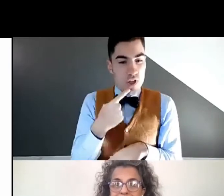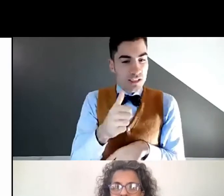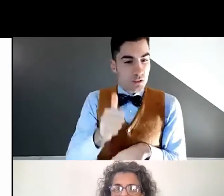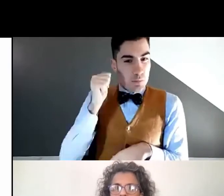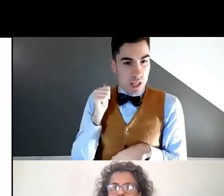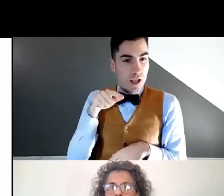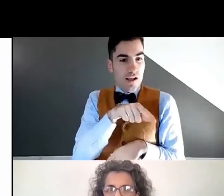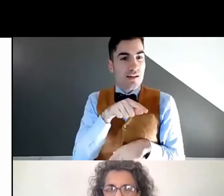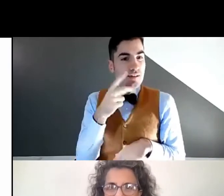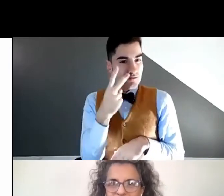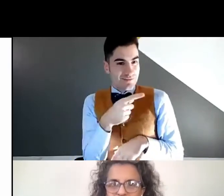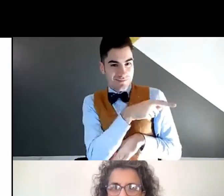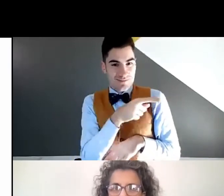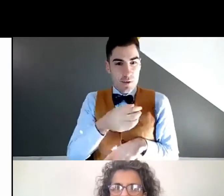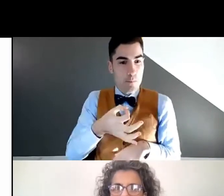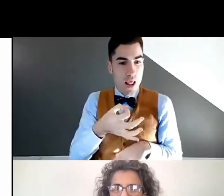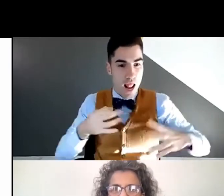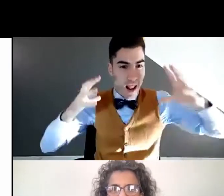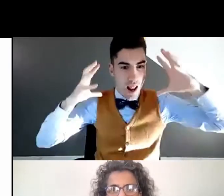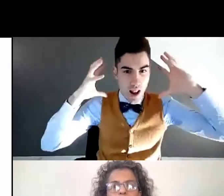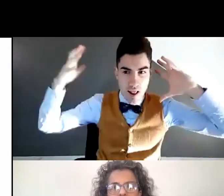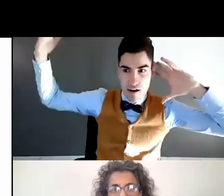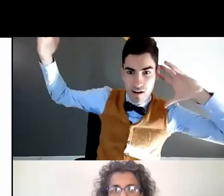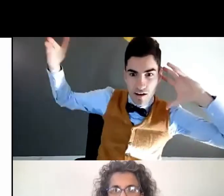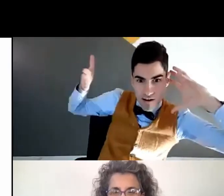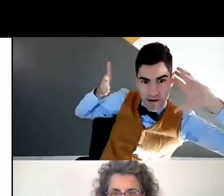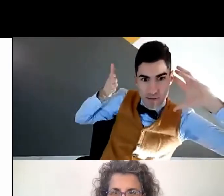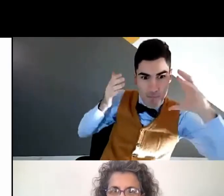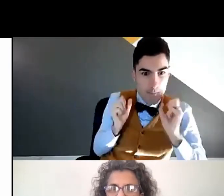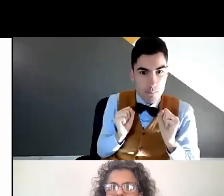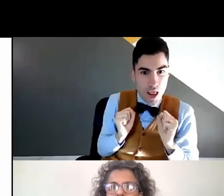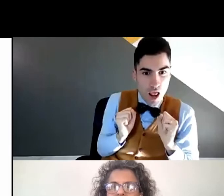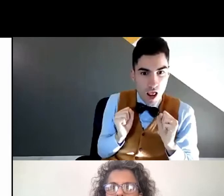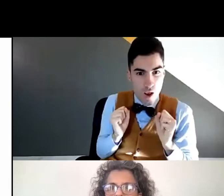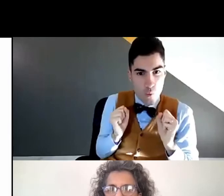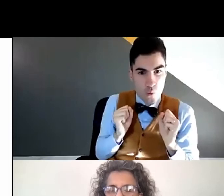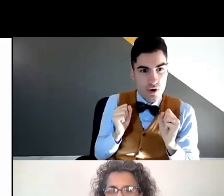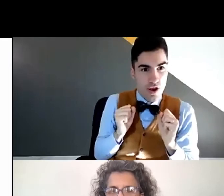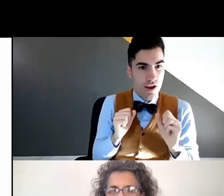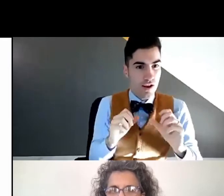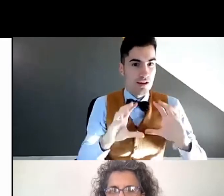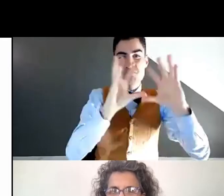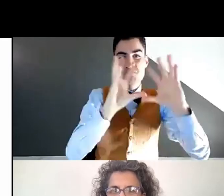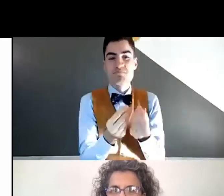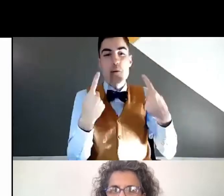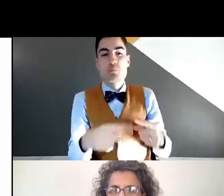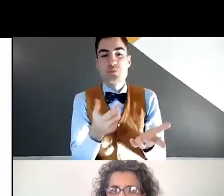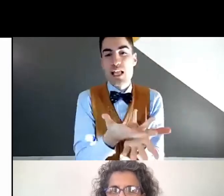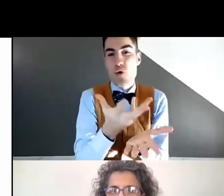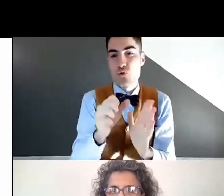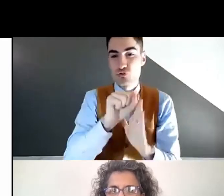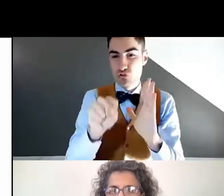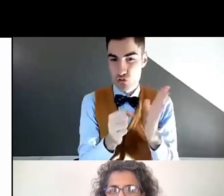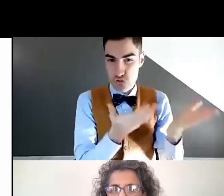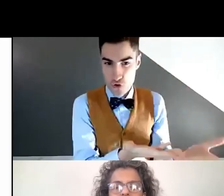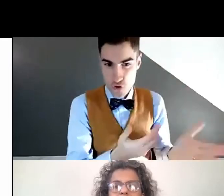pallina aveva paura di quella mazza da golf che poi l'avrebbe lanciato. Quindi la mazza si avvicina, si avvicina, lei